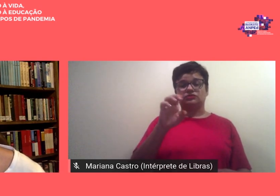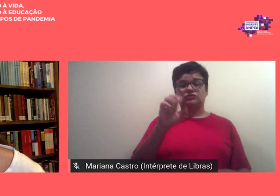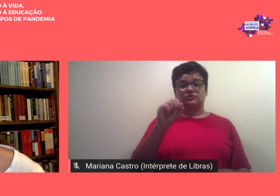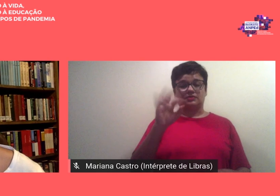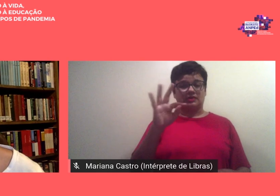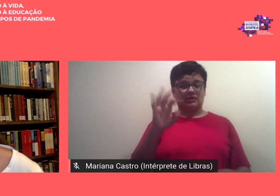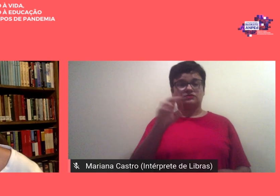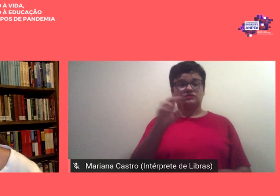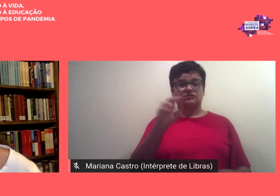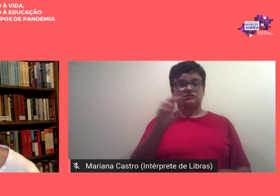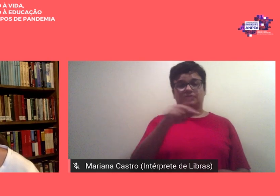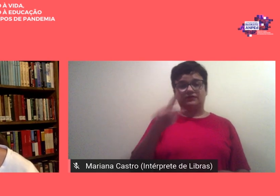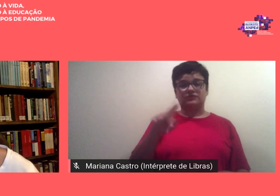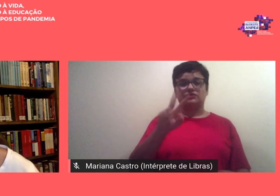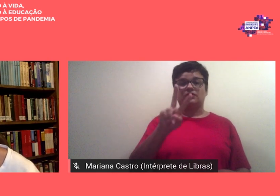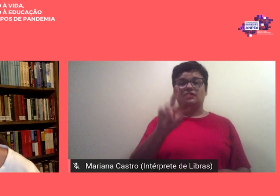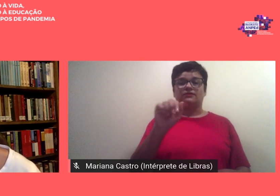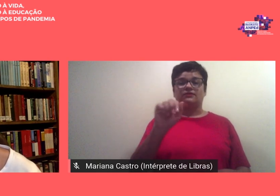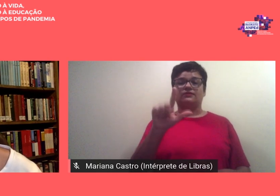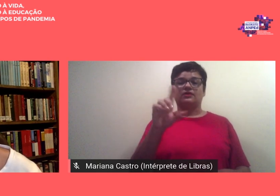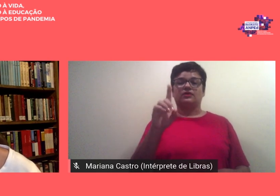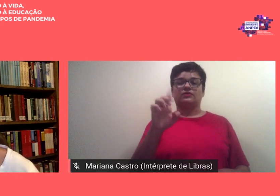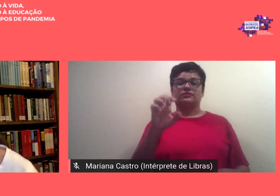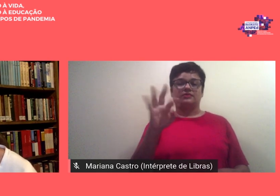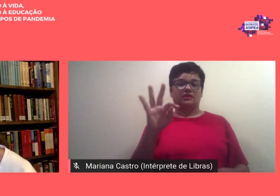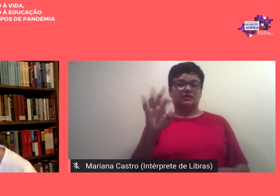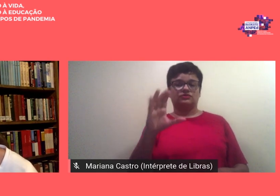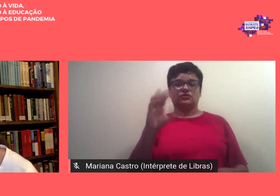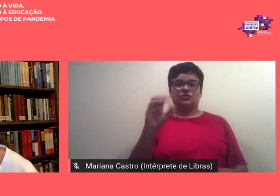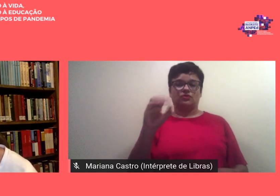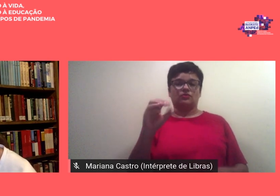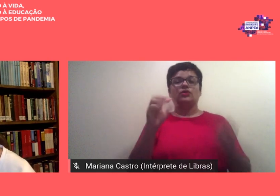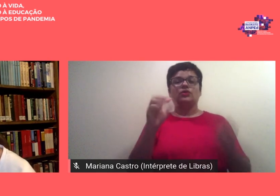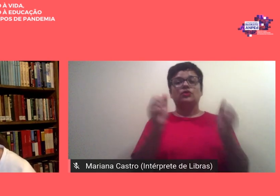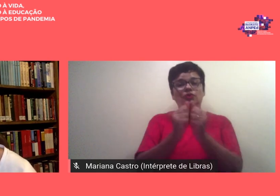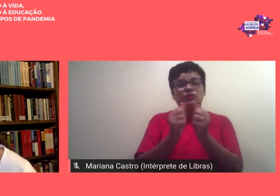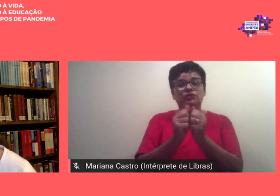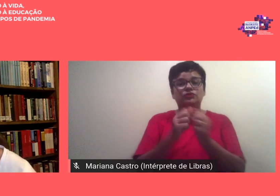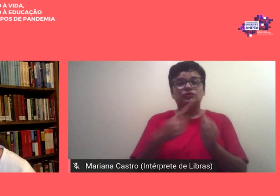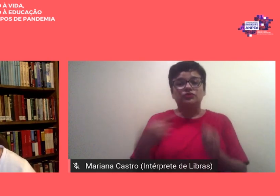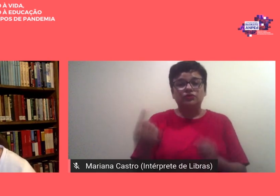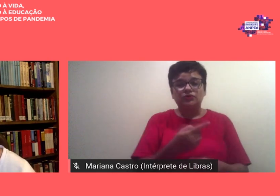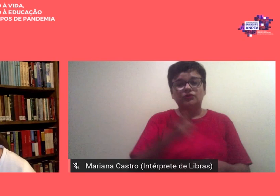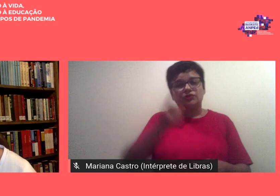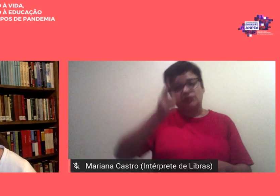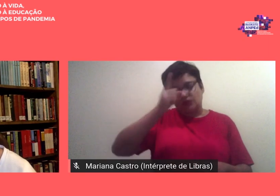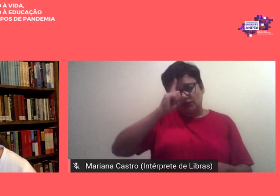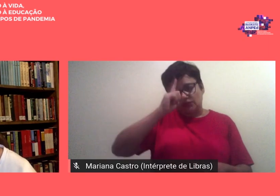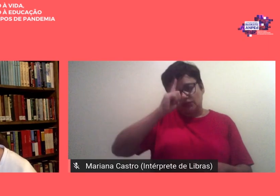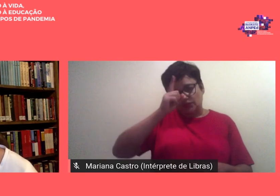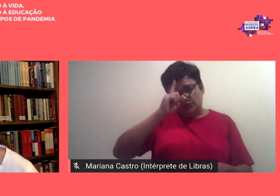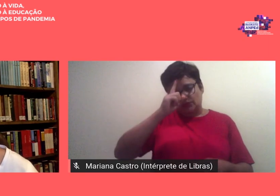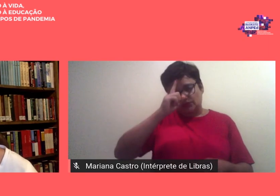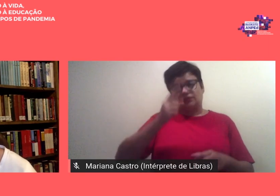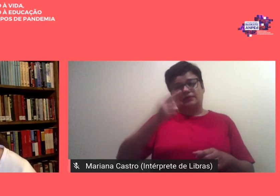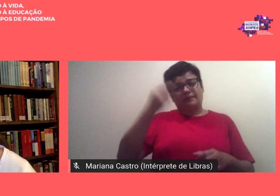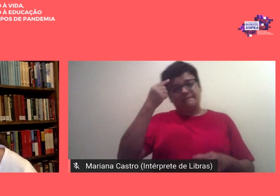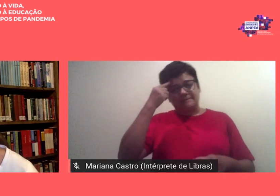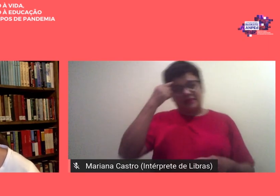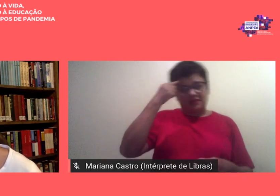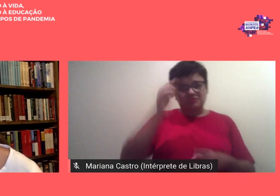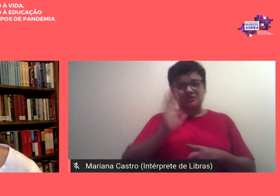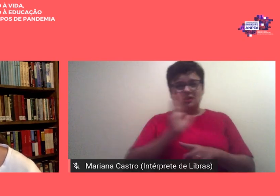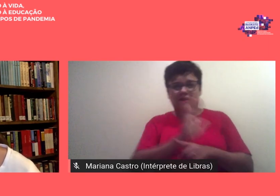Valdete Coco que esteve conosco o tempo todo e com a comissão local o tempo todo pensando ajudando